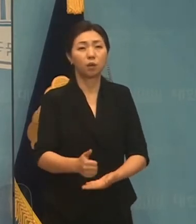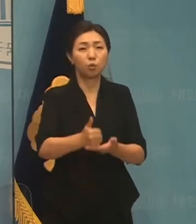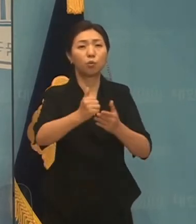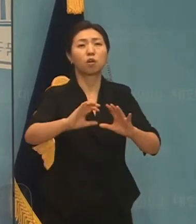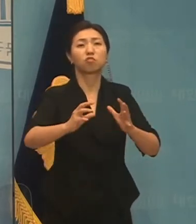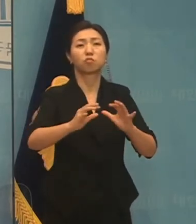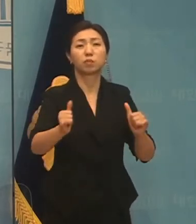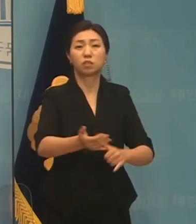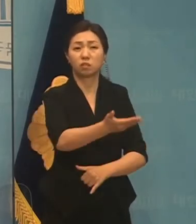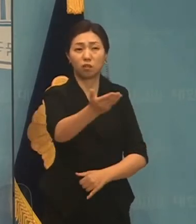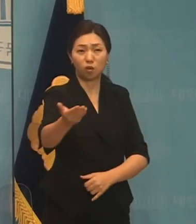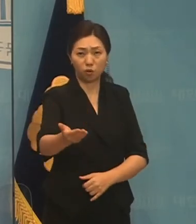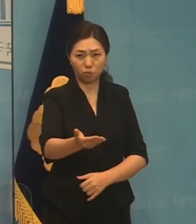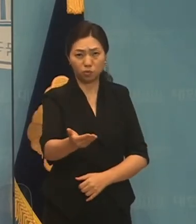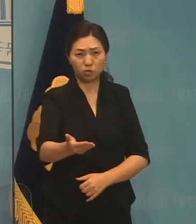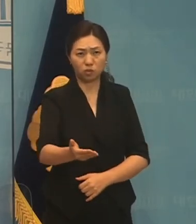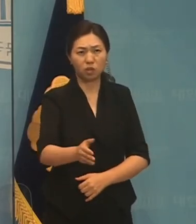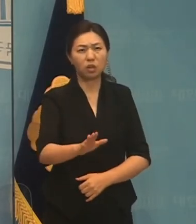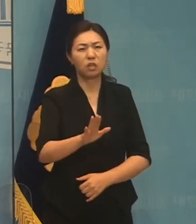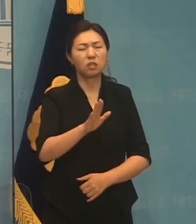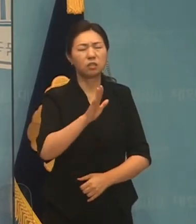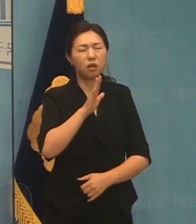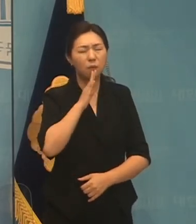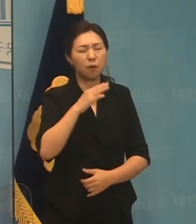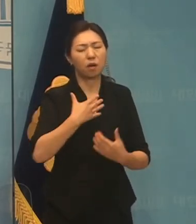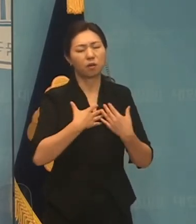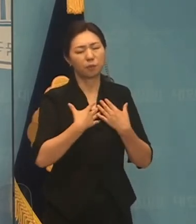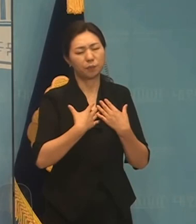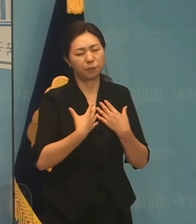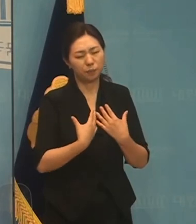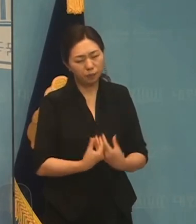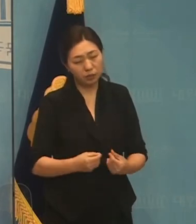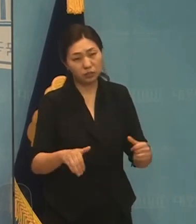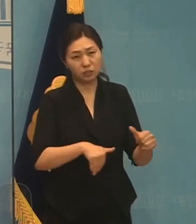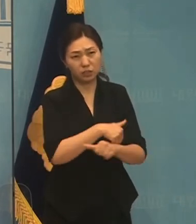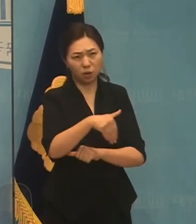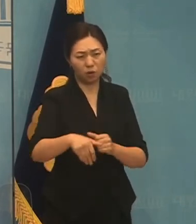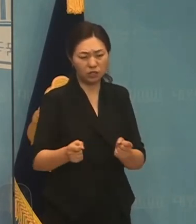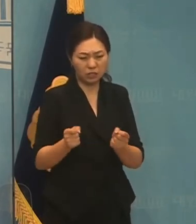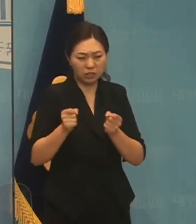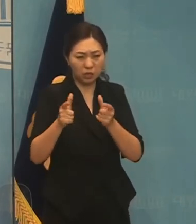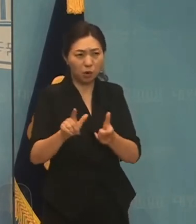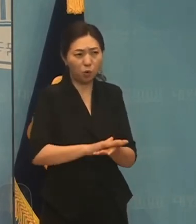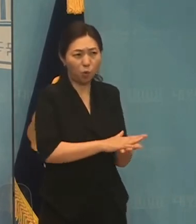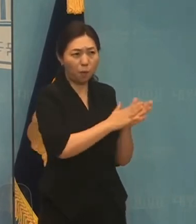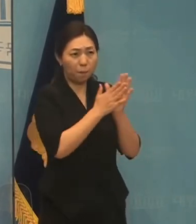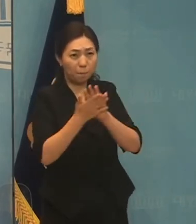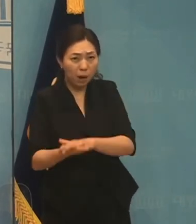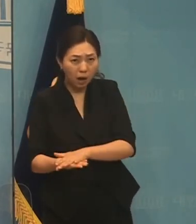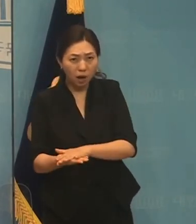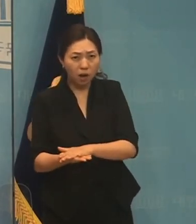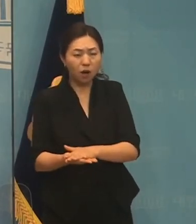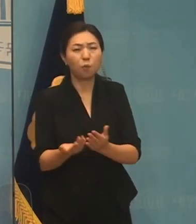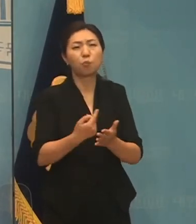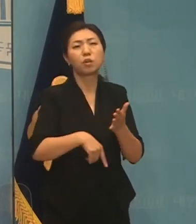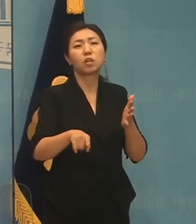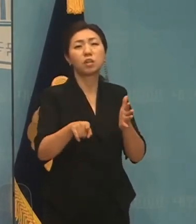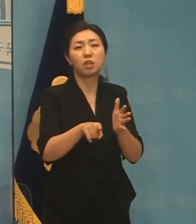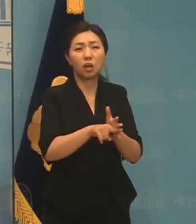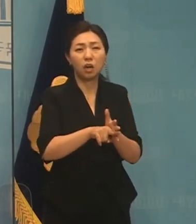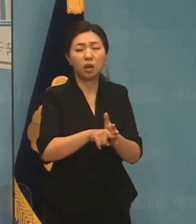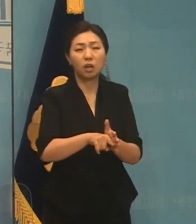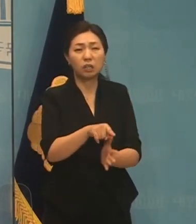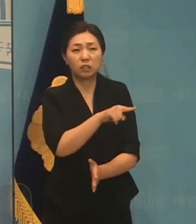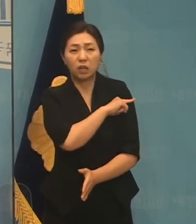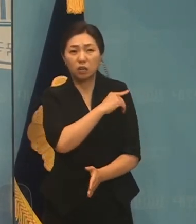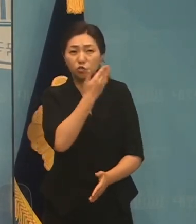이러한 절망적 상황을 기회로 만들어내기 위해서는 기본적으로 정치가 바로